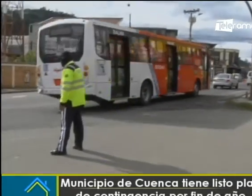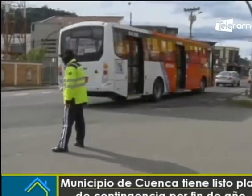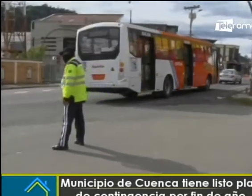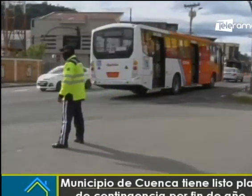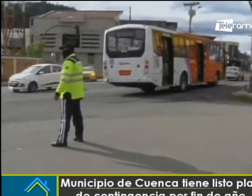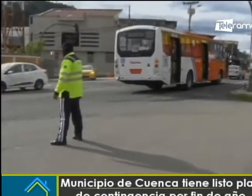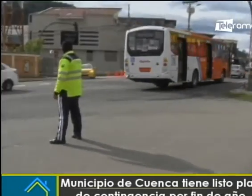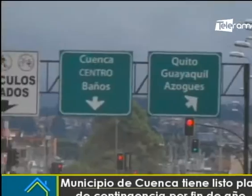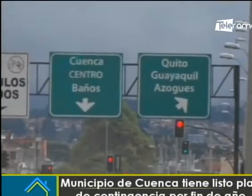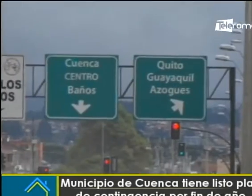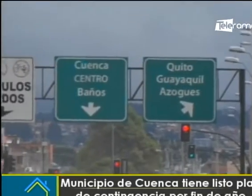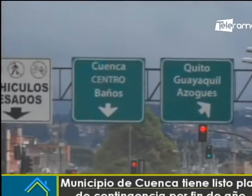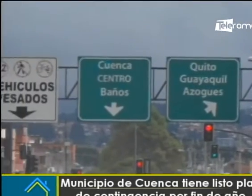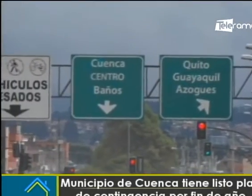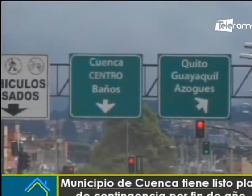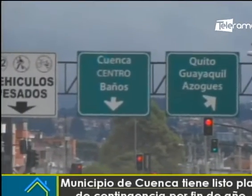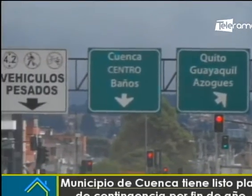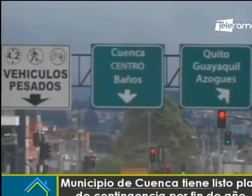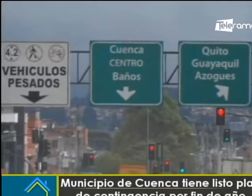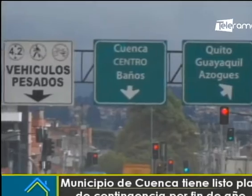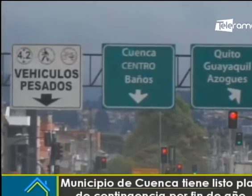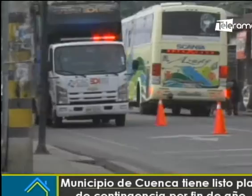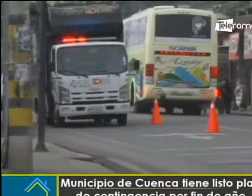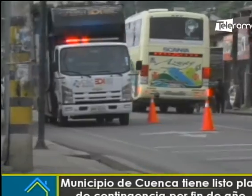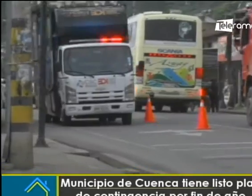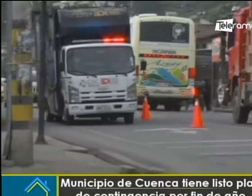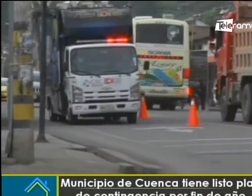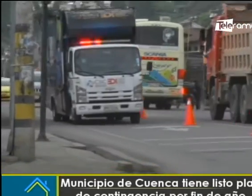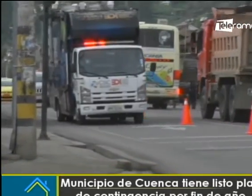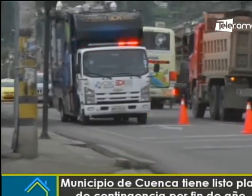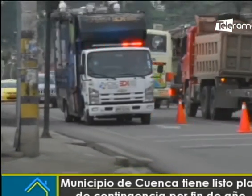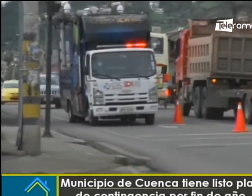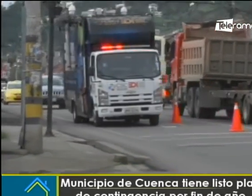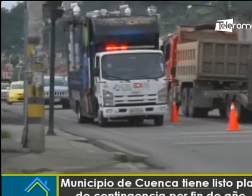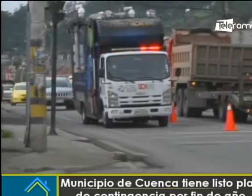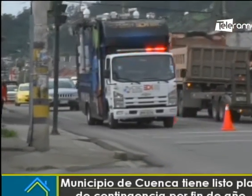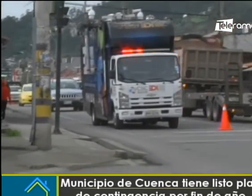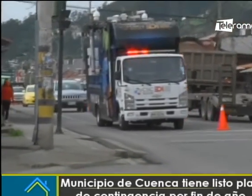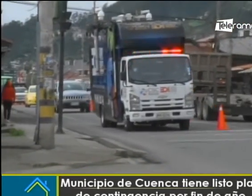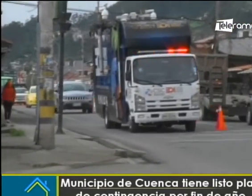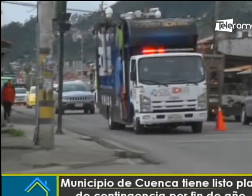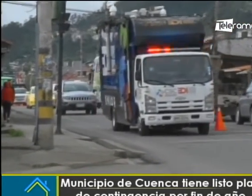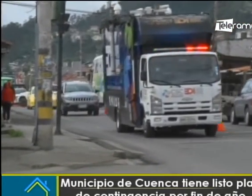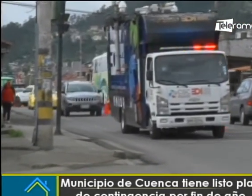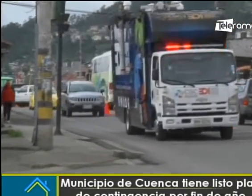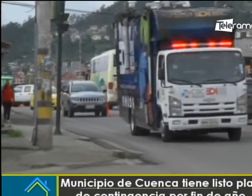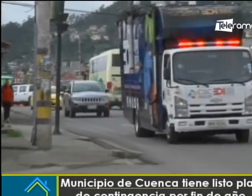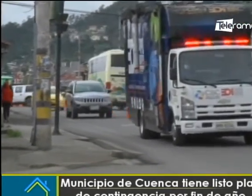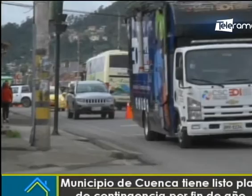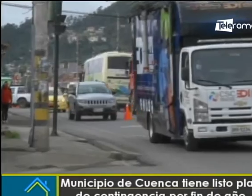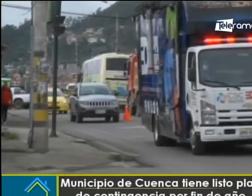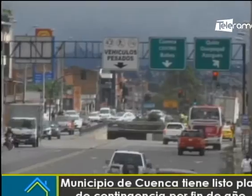del Control Sur hasta el Intercambiador de Huancarcucho. También tenemos la Medio Ejido, que empieza de la Avenida de las Américas hasta la